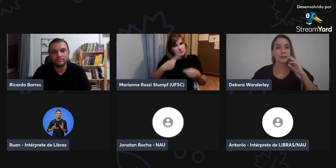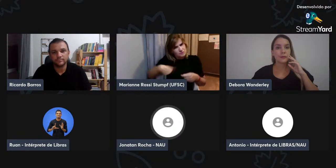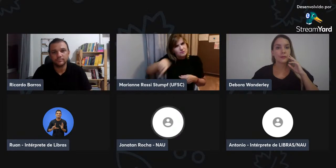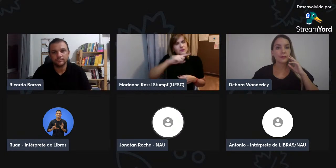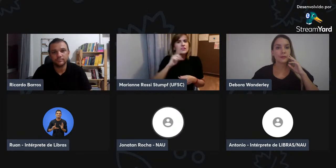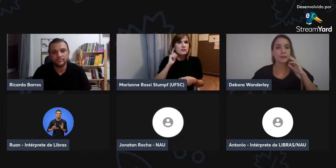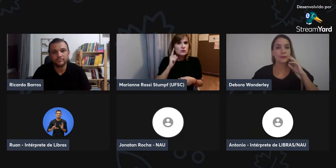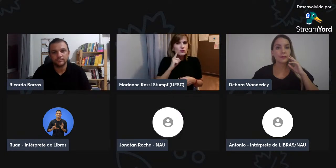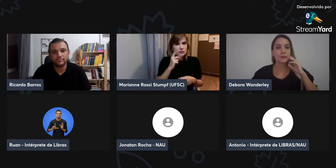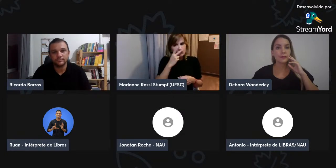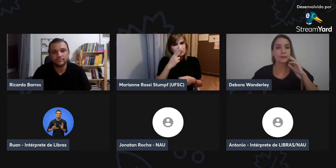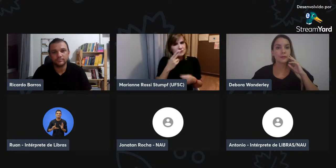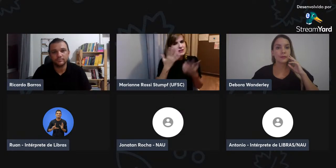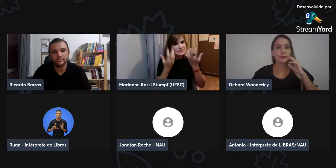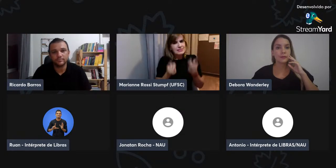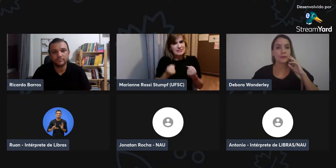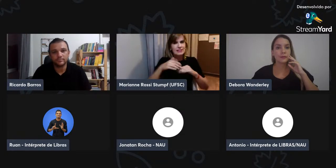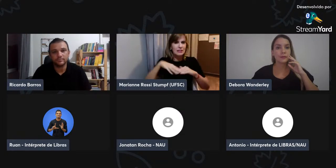também em português, né,